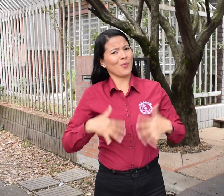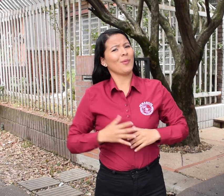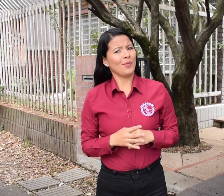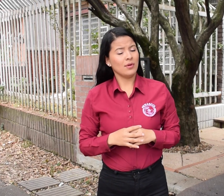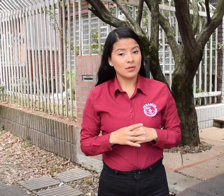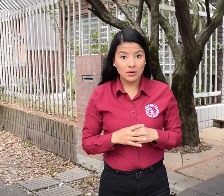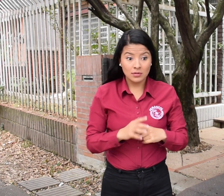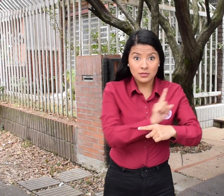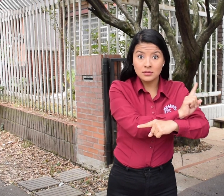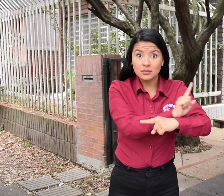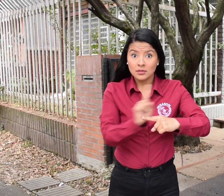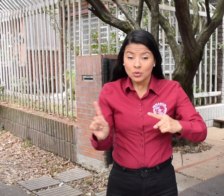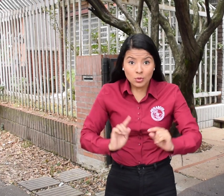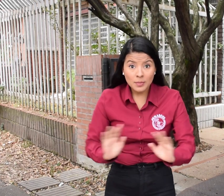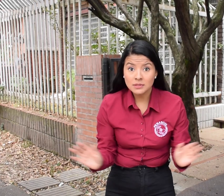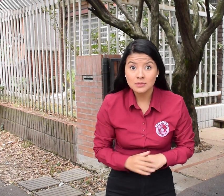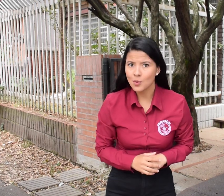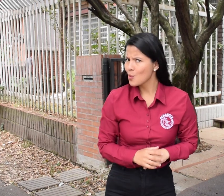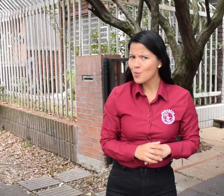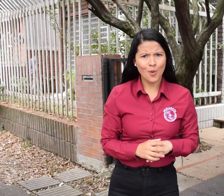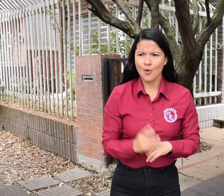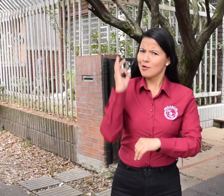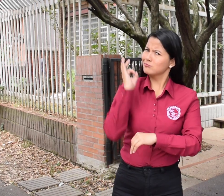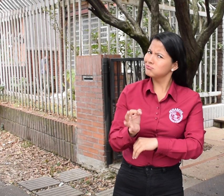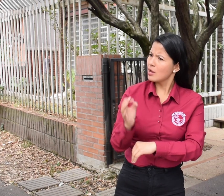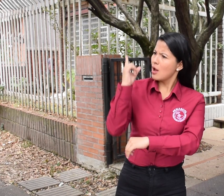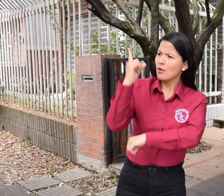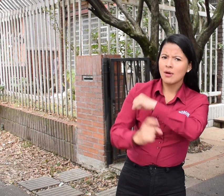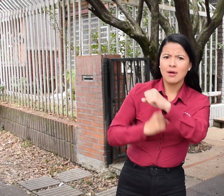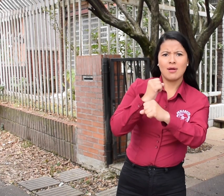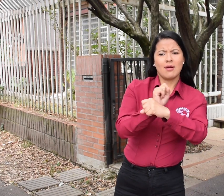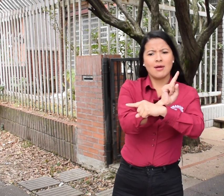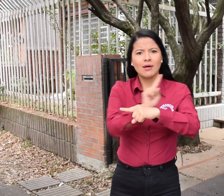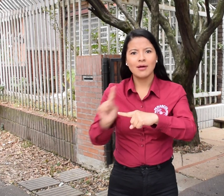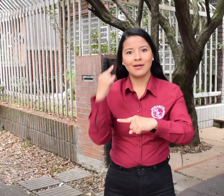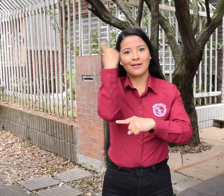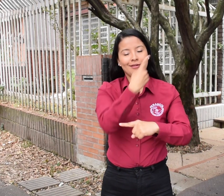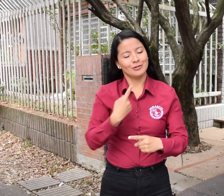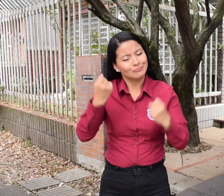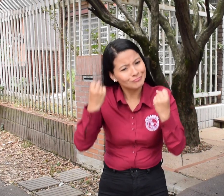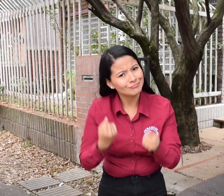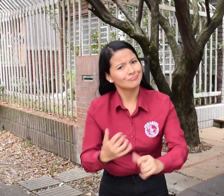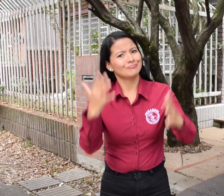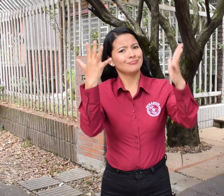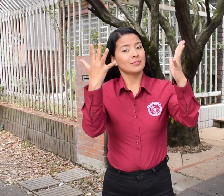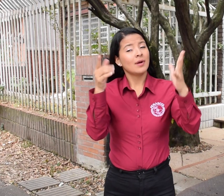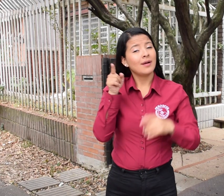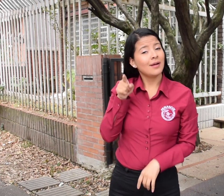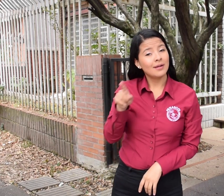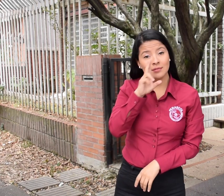Recuerden que no es solo por esta semana Sino que anualmente en septiembre se tiene una semana de esta celebración A